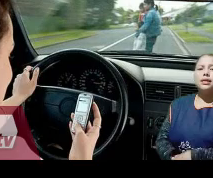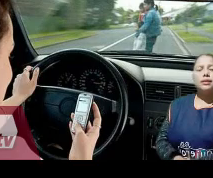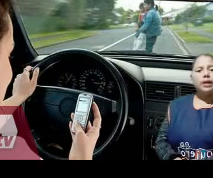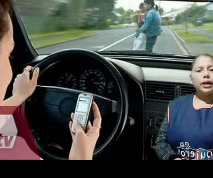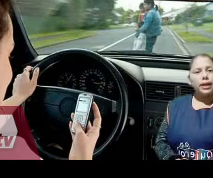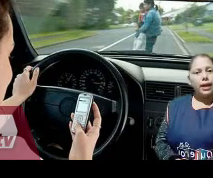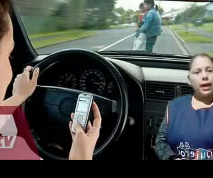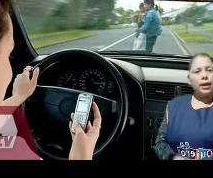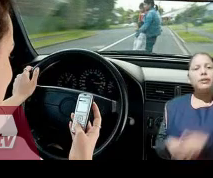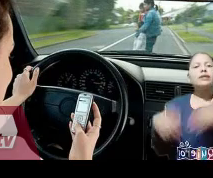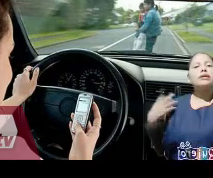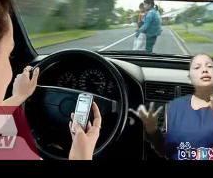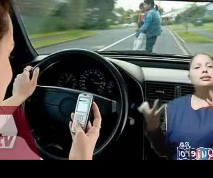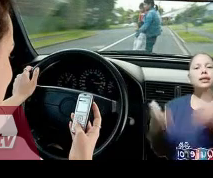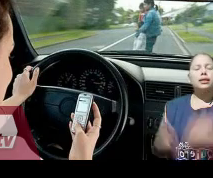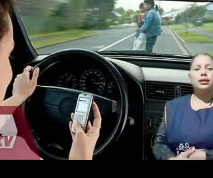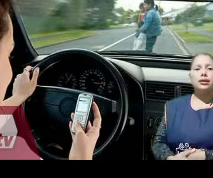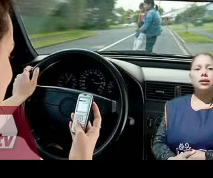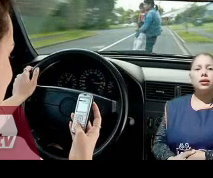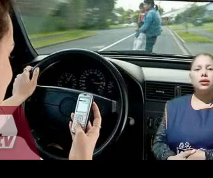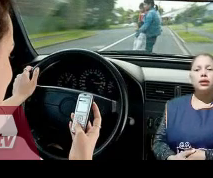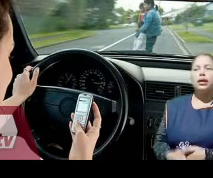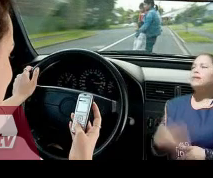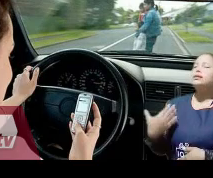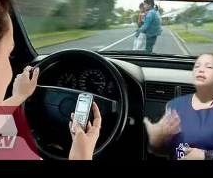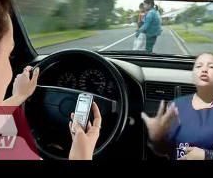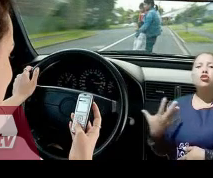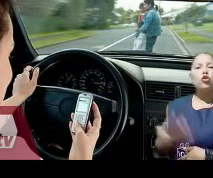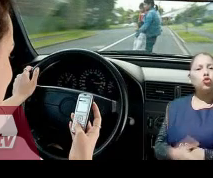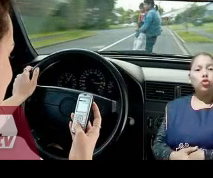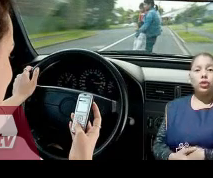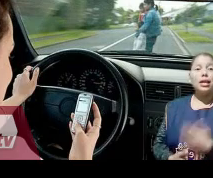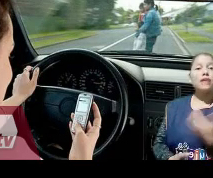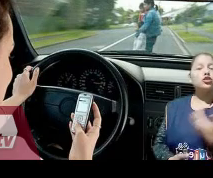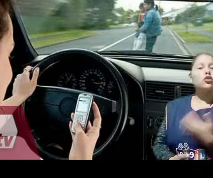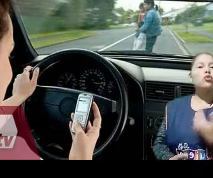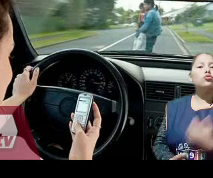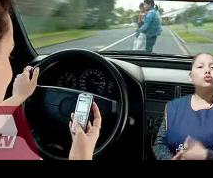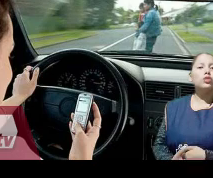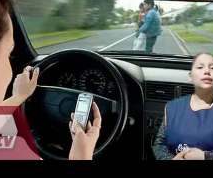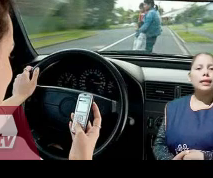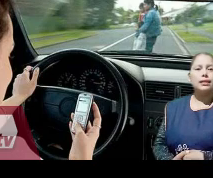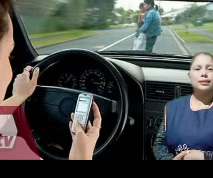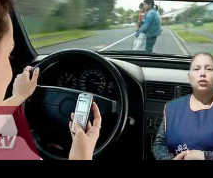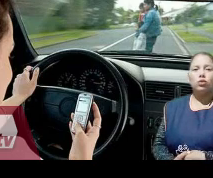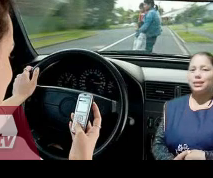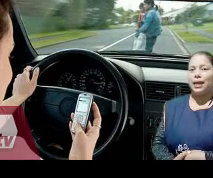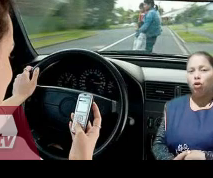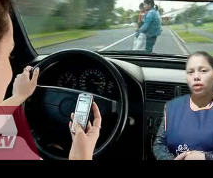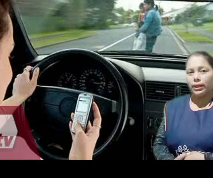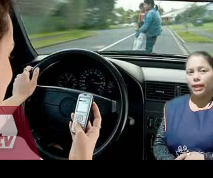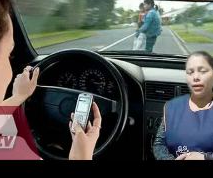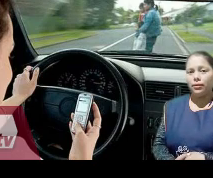indica esta imagen de acá? A ver, ¿quién me dice? ¿Qué está haciendo el conductor? ¿La acción que el conductor está realizando